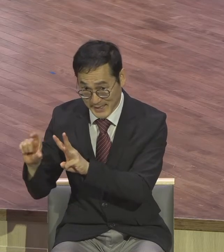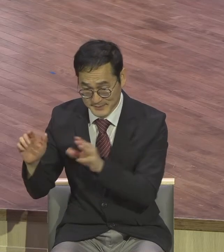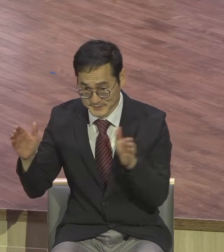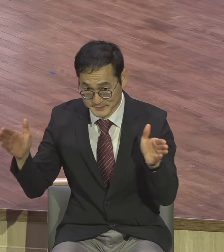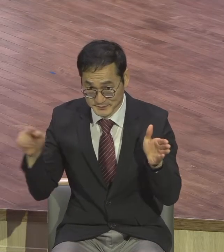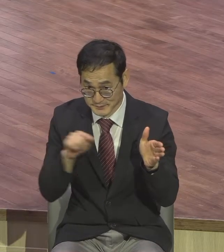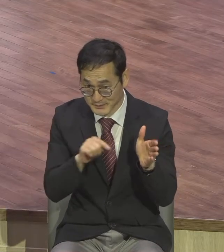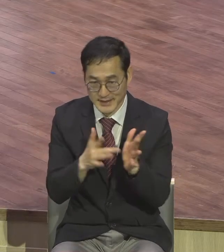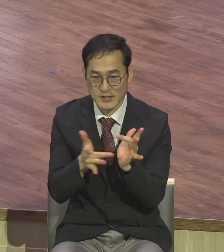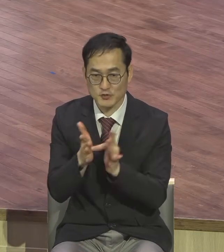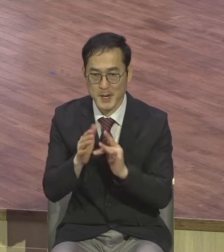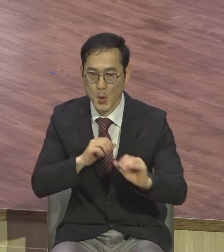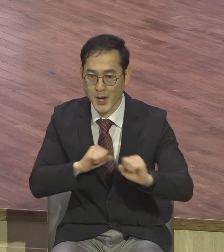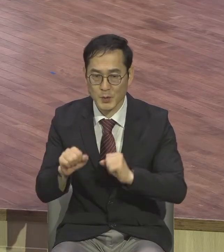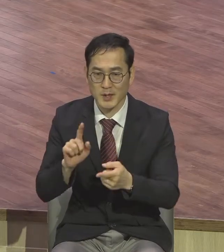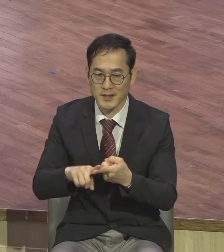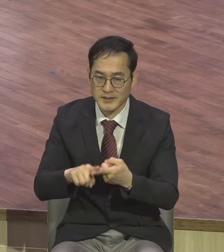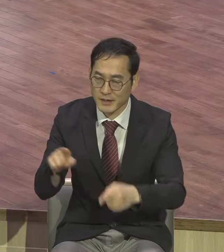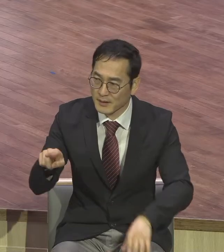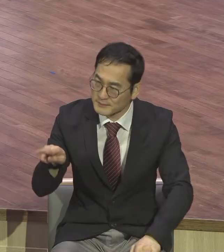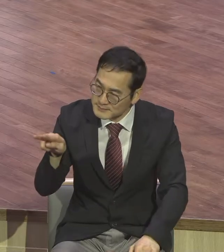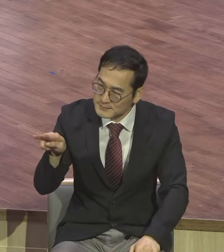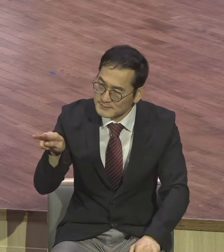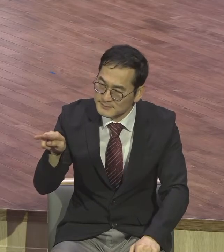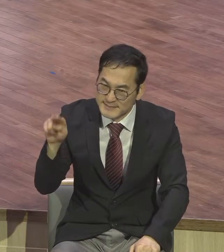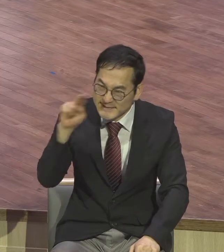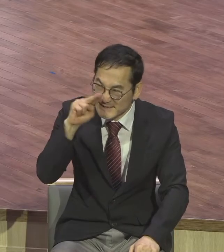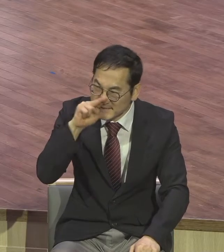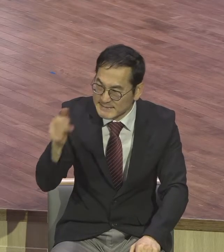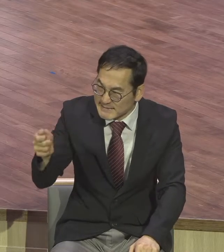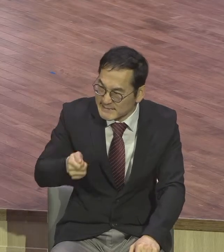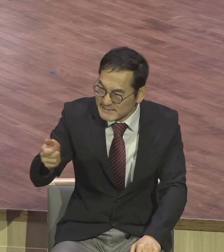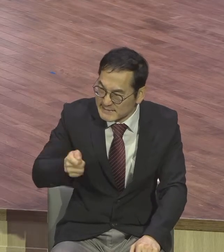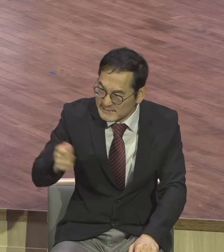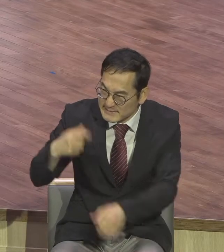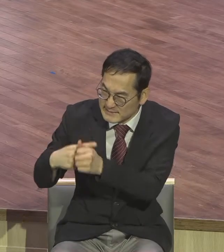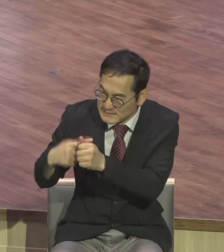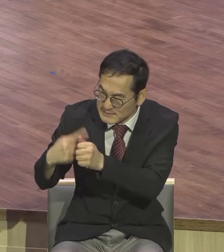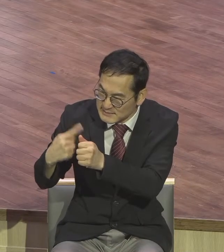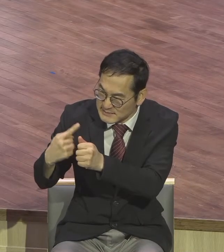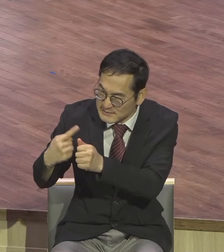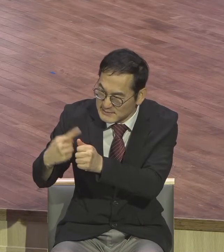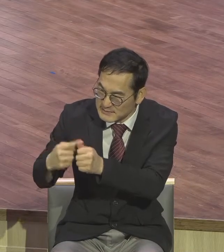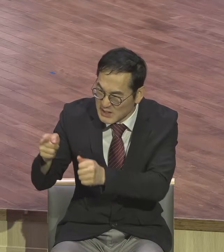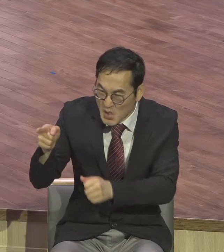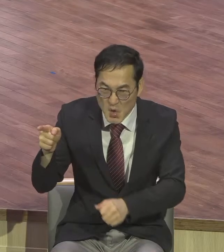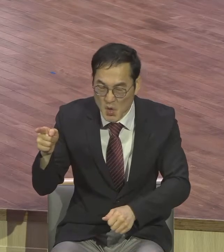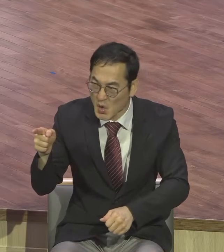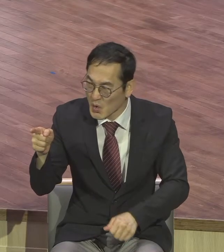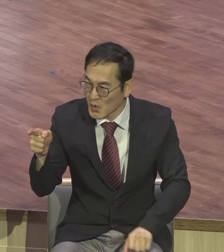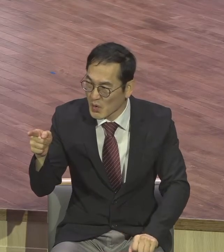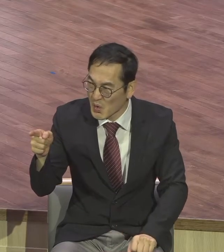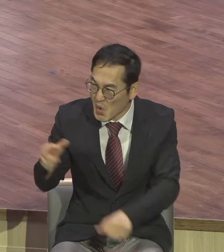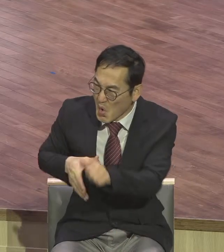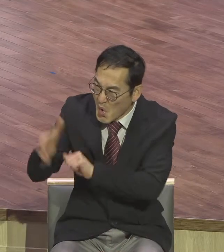대해서 사사건건 따라다니면서 시비를 걸고 어떻게 해서든지 예수님을